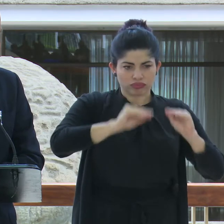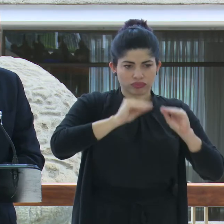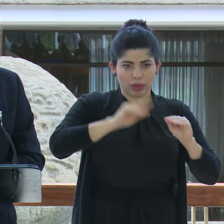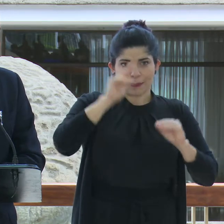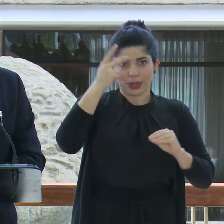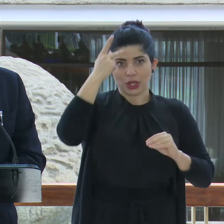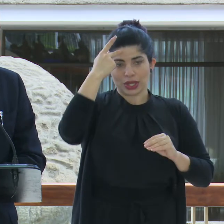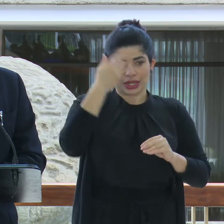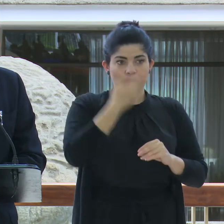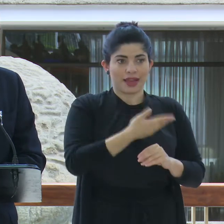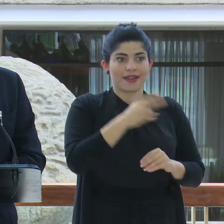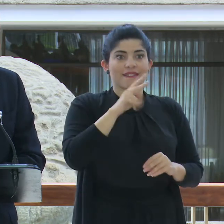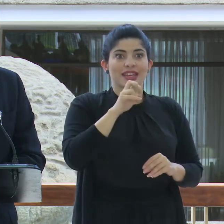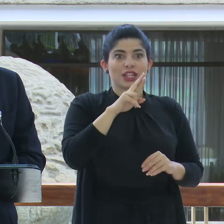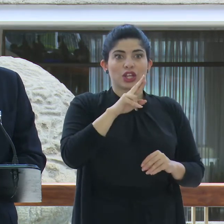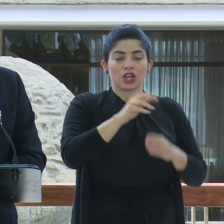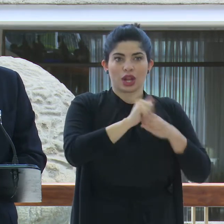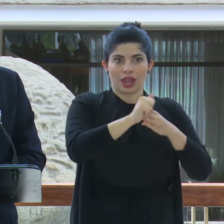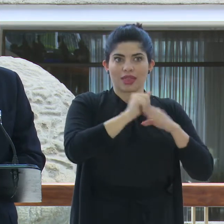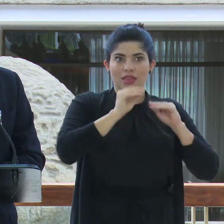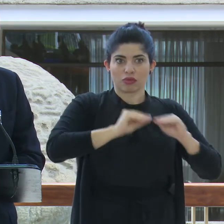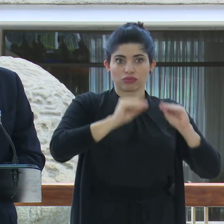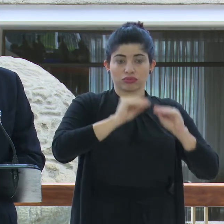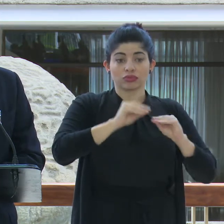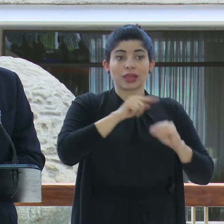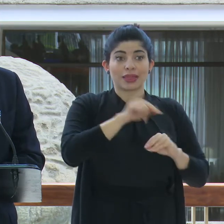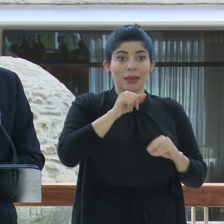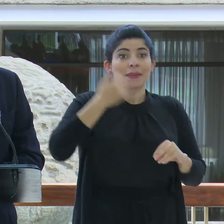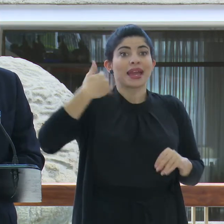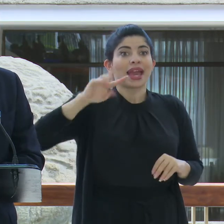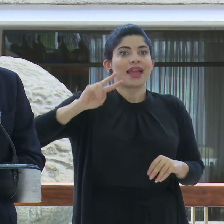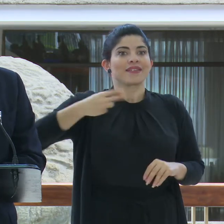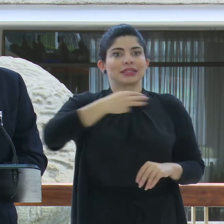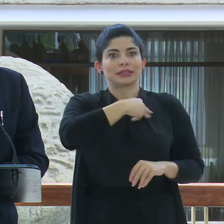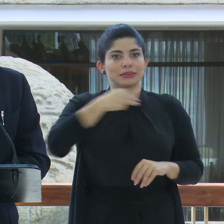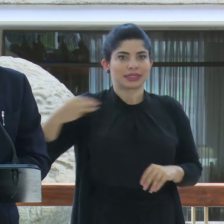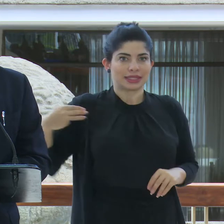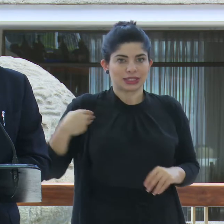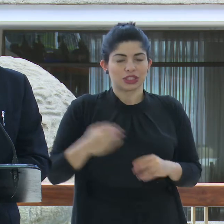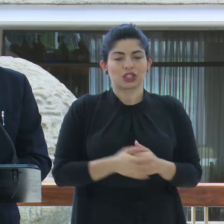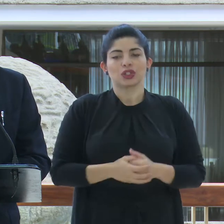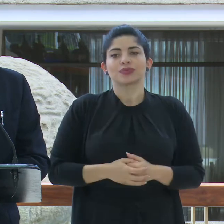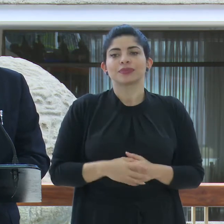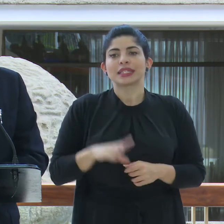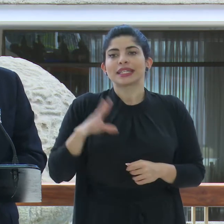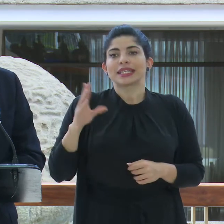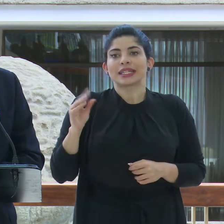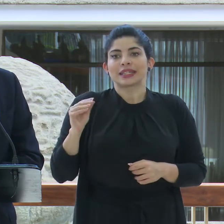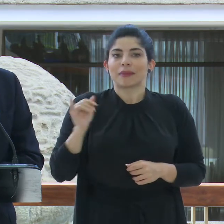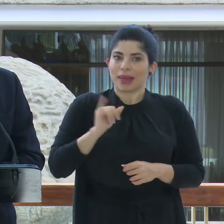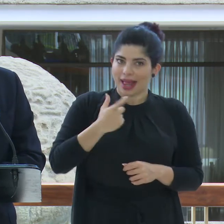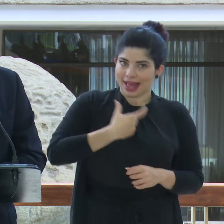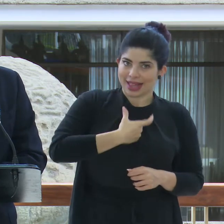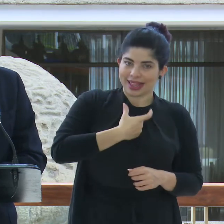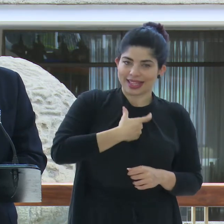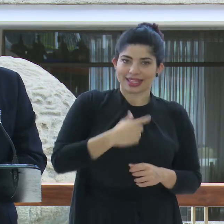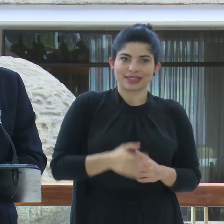que don Víctor lideraba. Él también fue viceministro y alcalde.